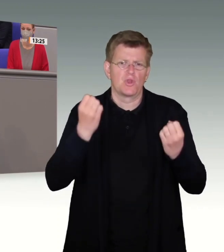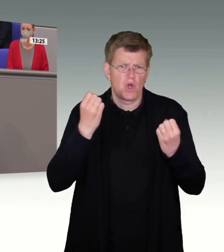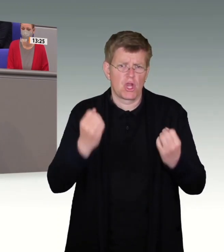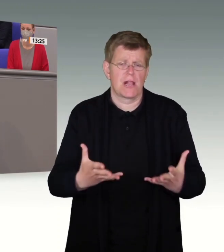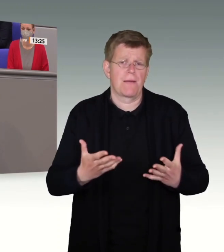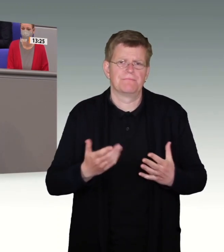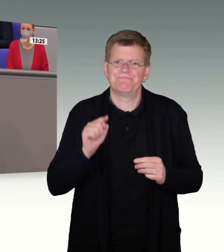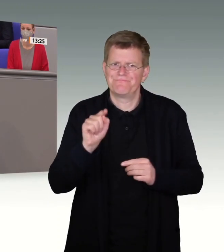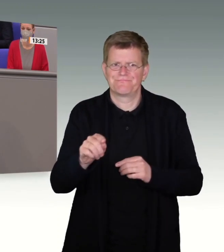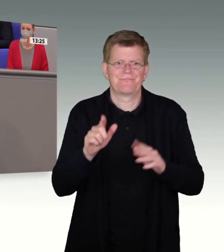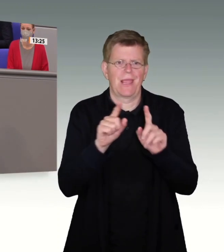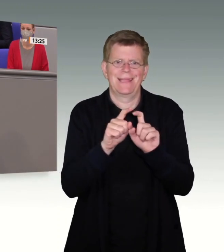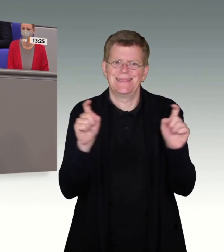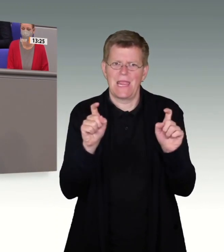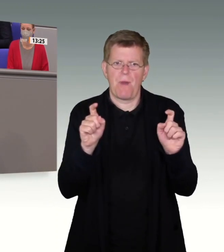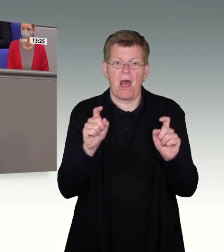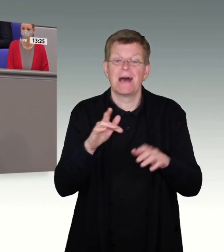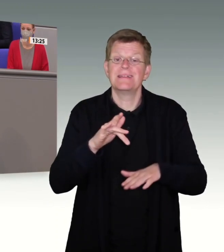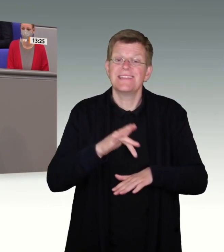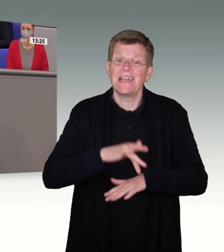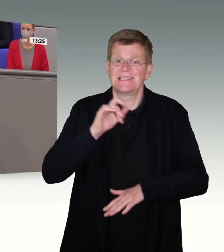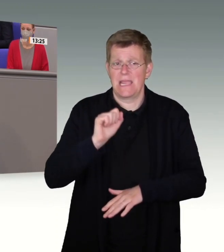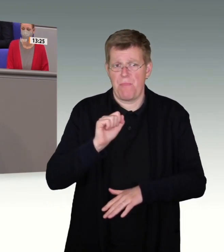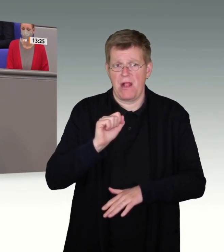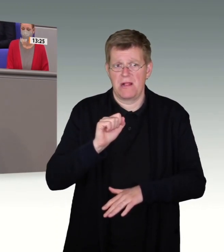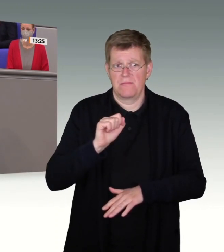sensiblen Thema meines Erachtens nicht gerecht.